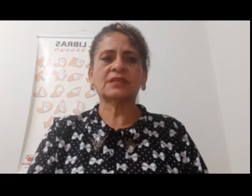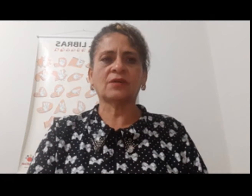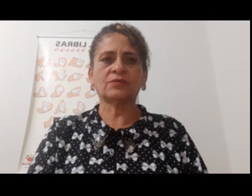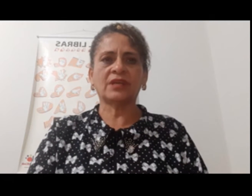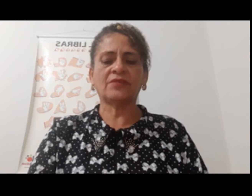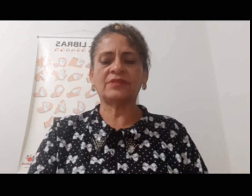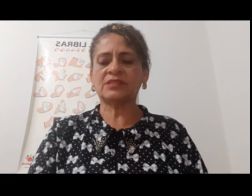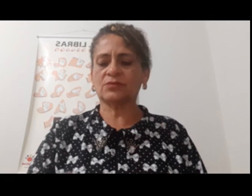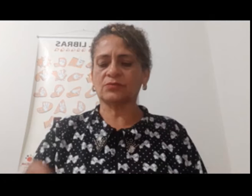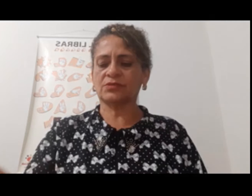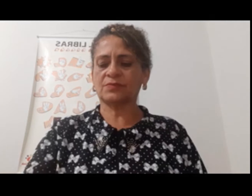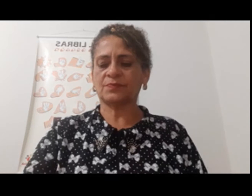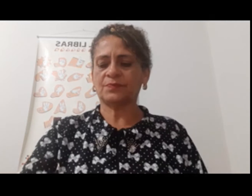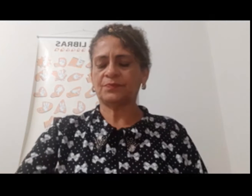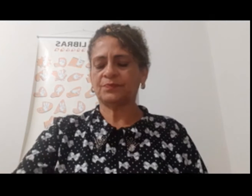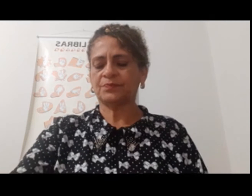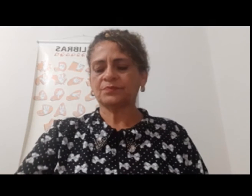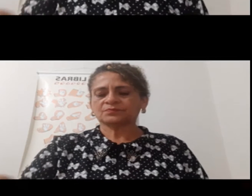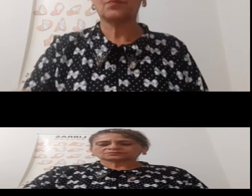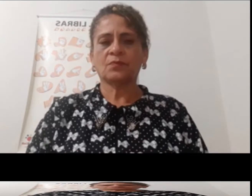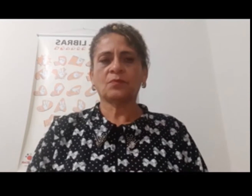Sinal de avestruz.